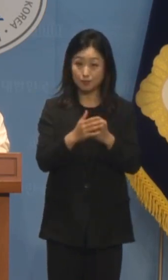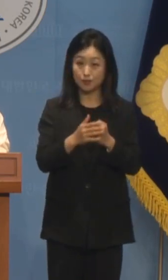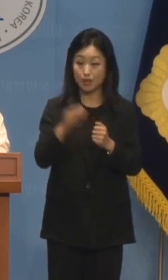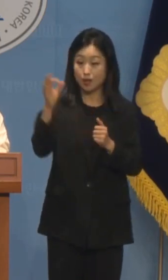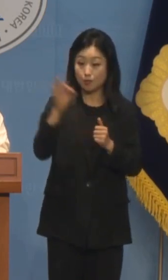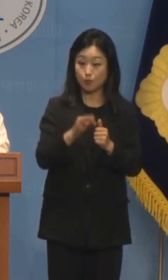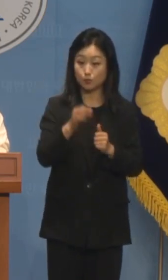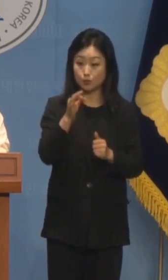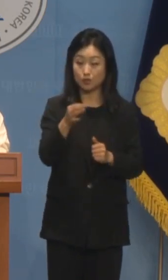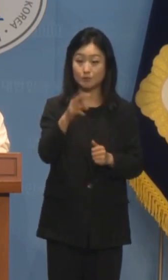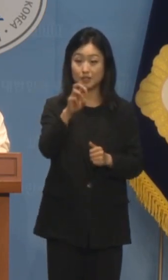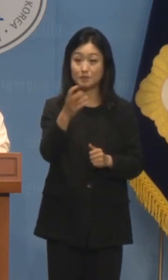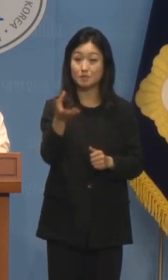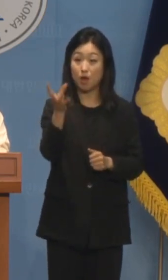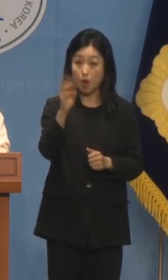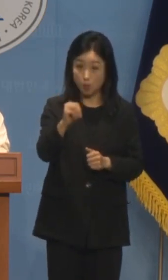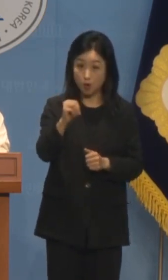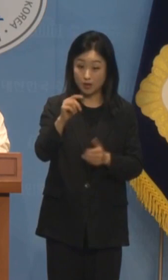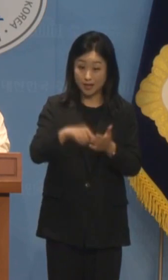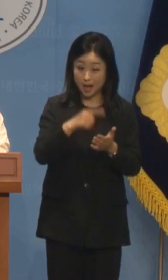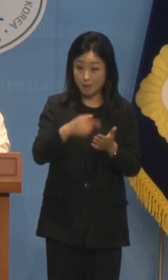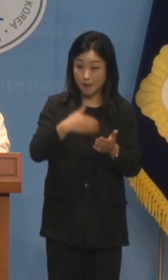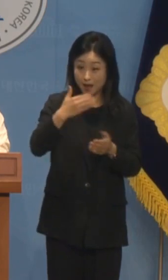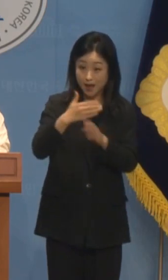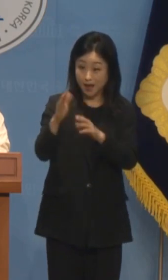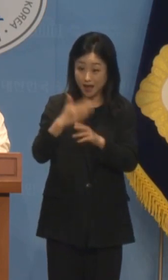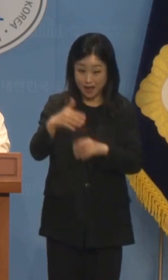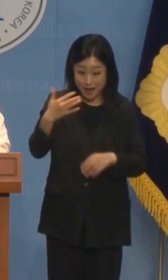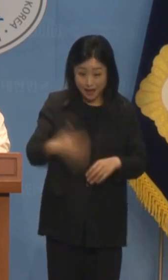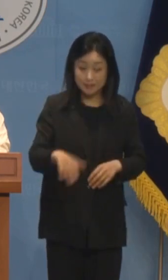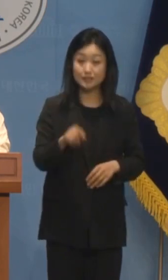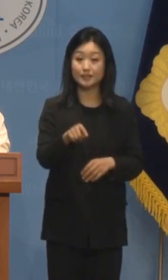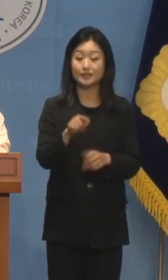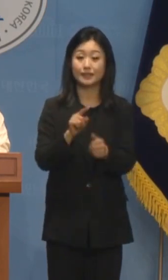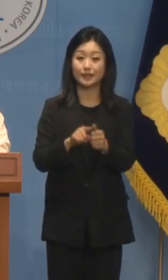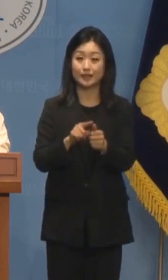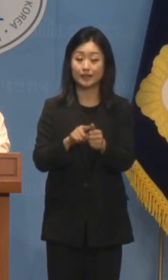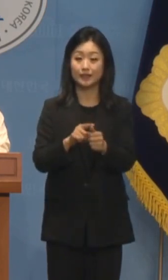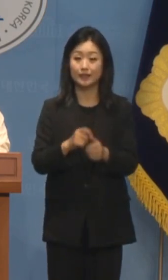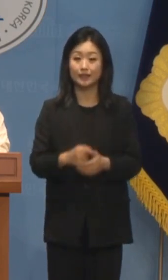30억 원은 아직도 갚지 않고 있습니다